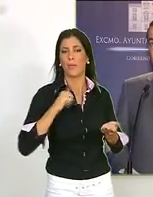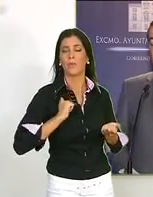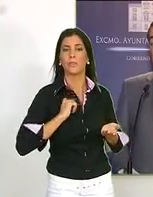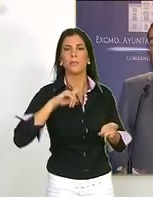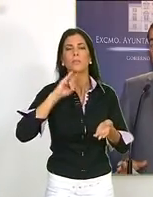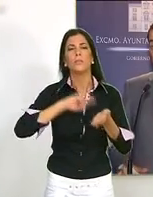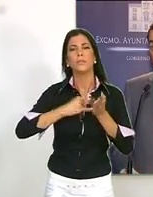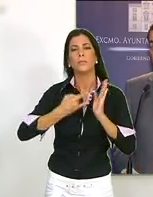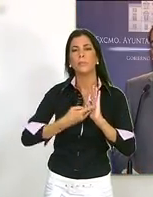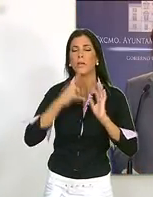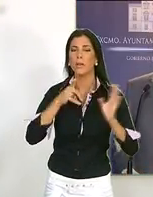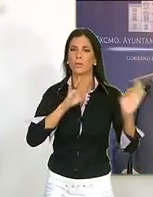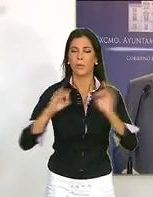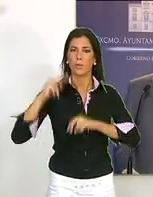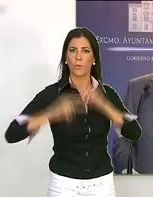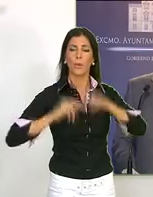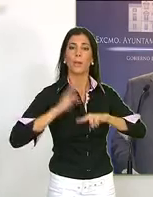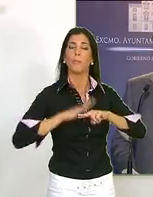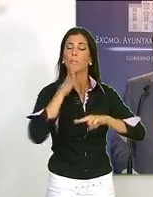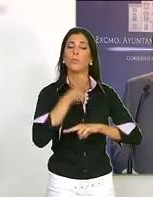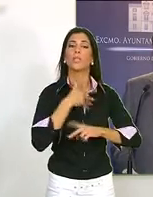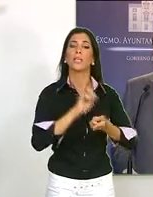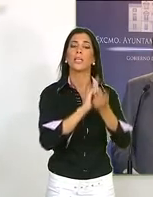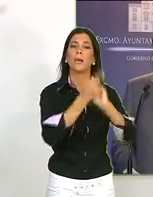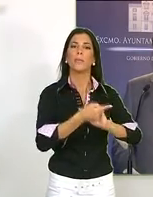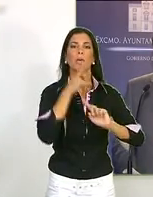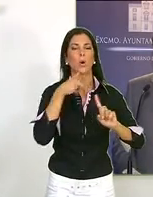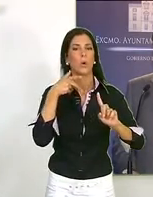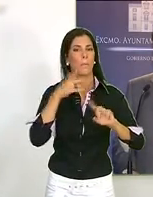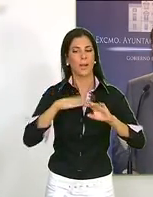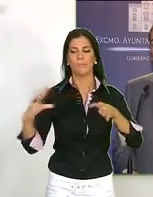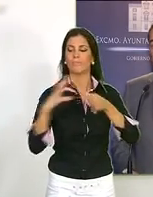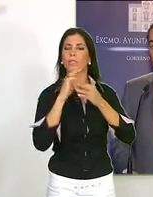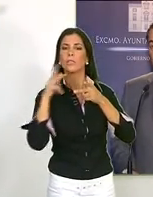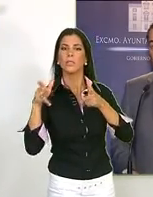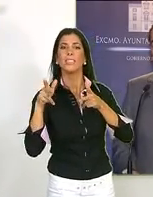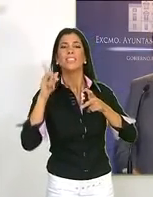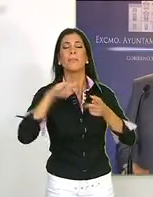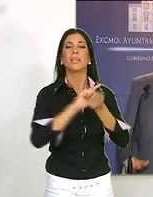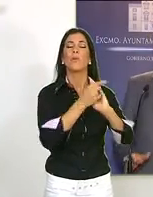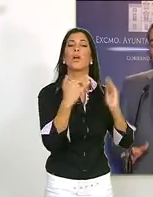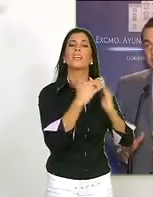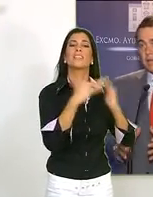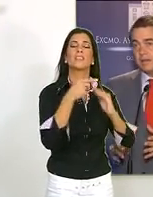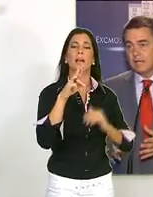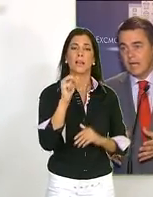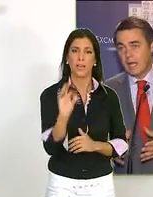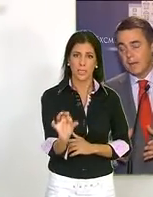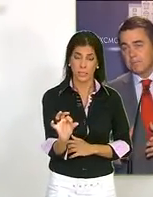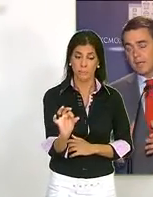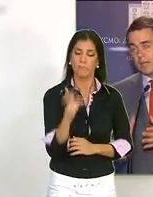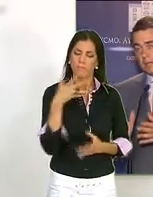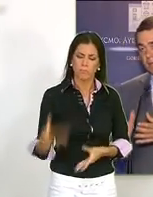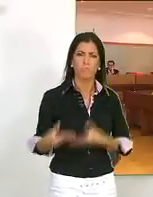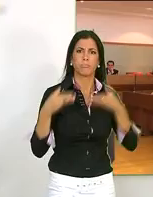por otra la modificación del PGO, del Plan General de Ordenación Urbana de Motril, para cambiar a uso hotelero la